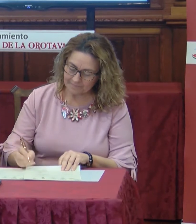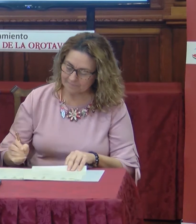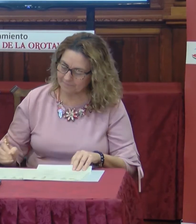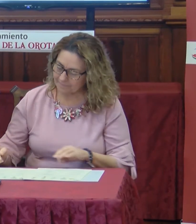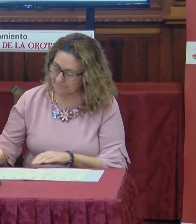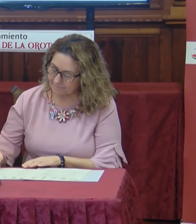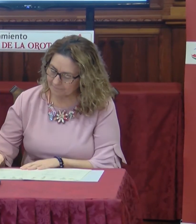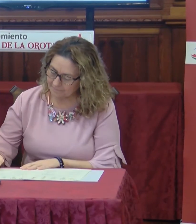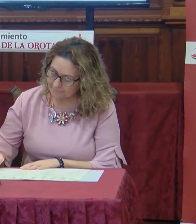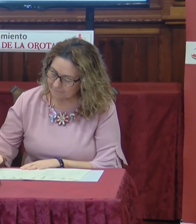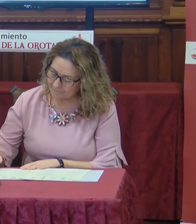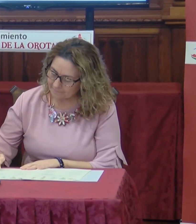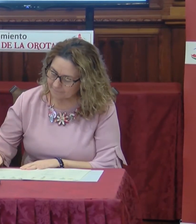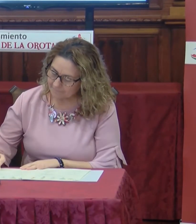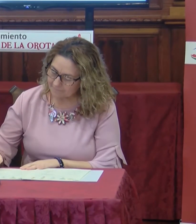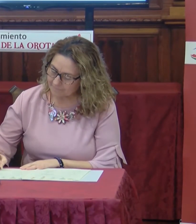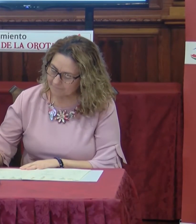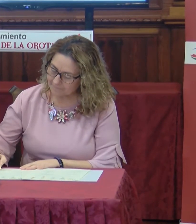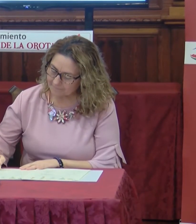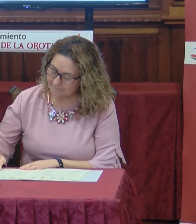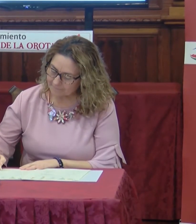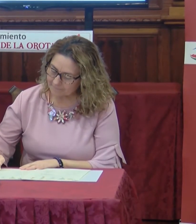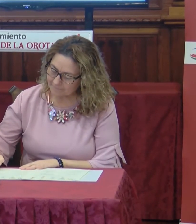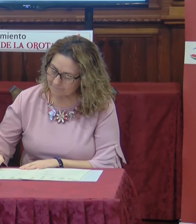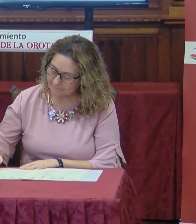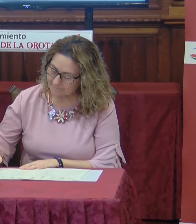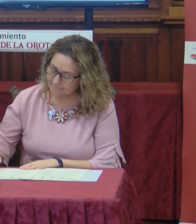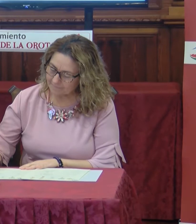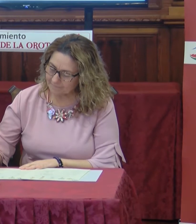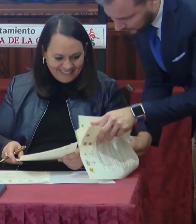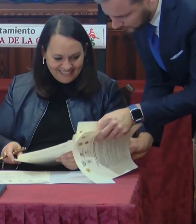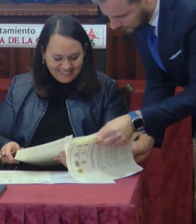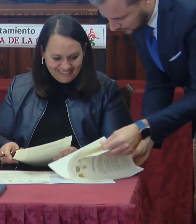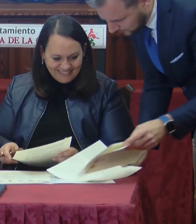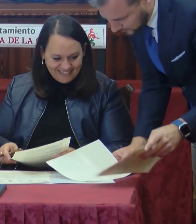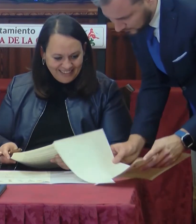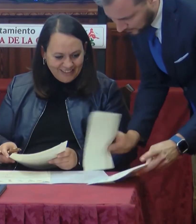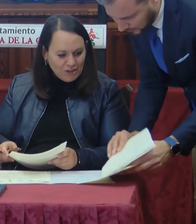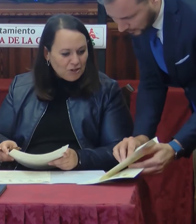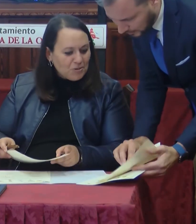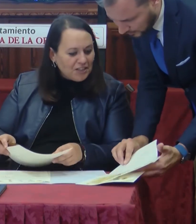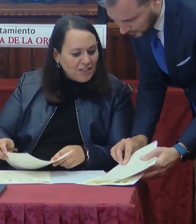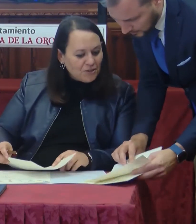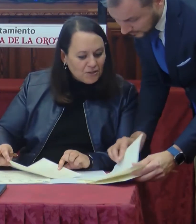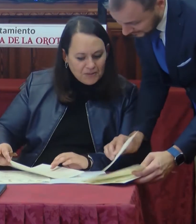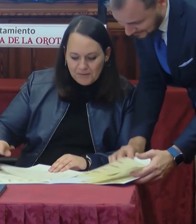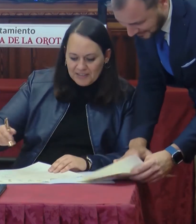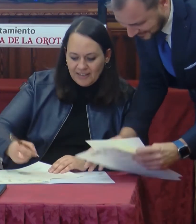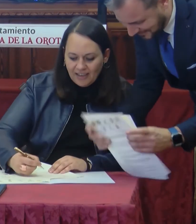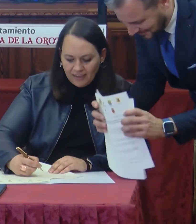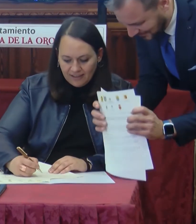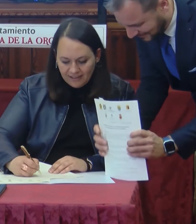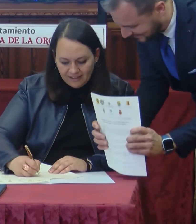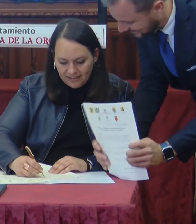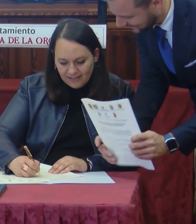intención no es otra que formalizar un trabajo que se iba haciendo durante décadas en el norte de la isla de Tenerife y que queremos hoy